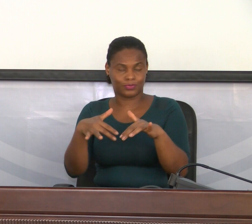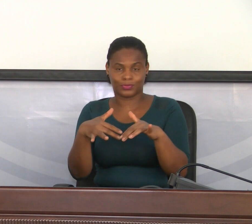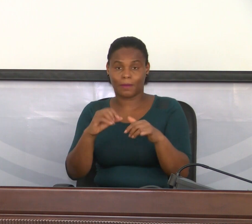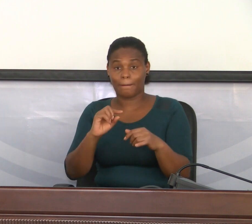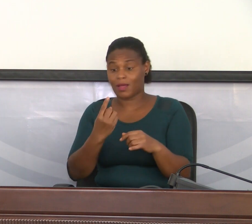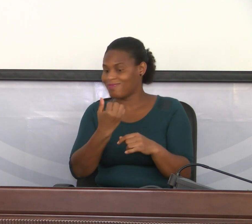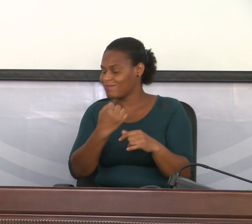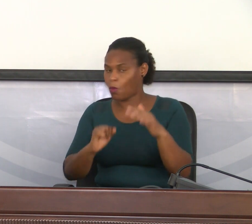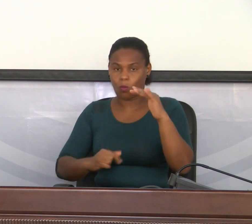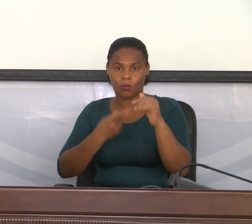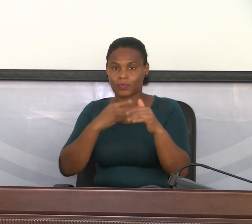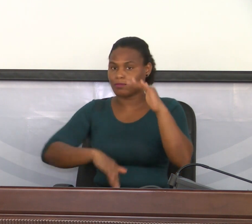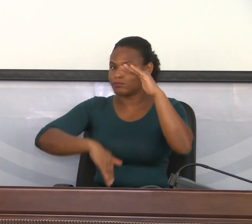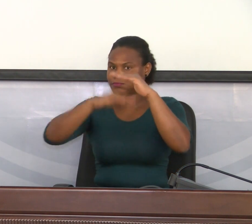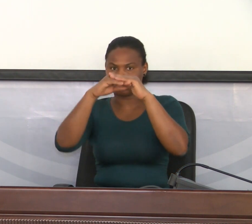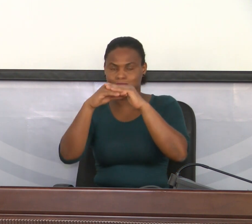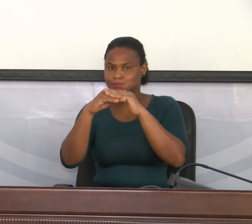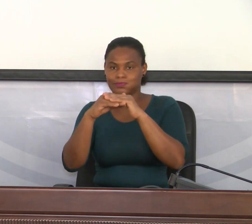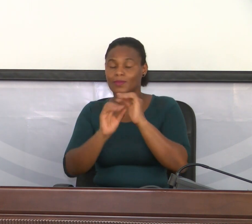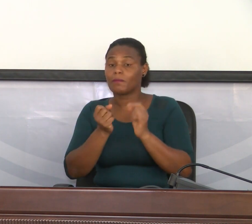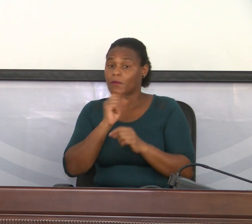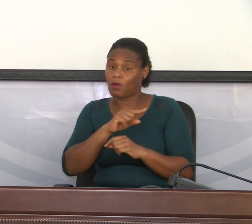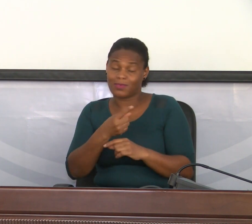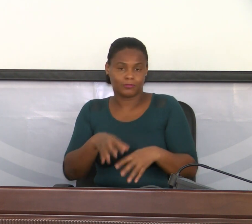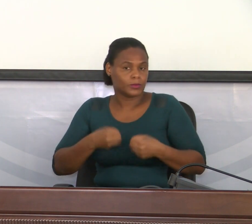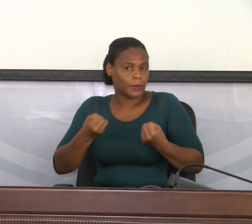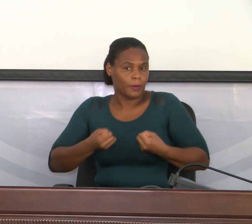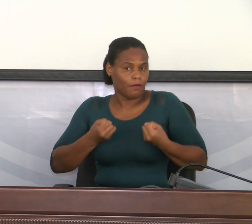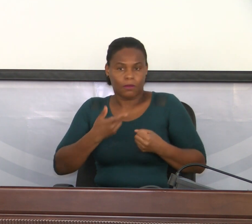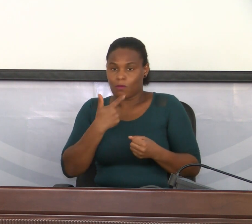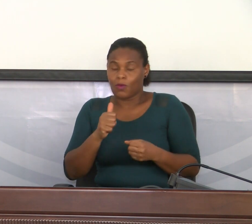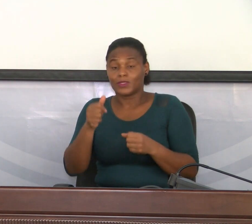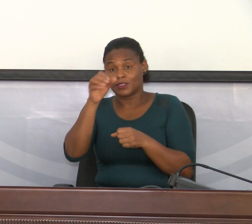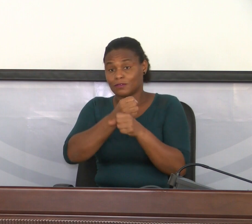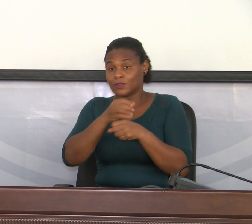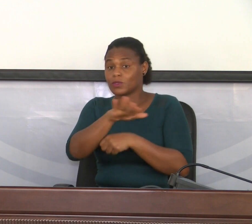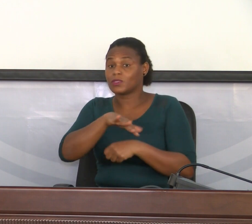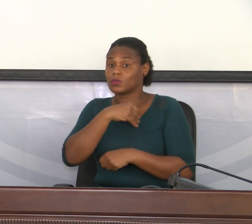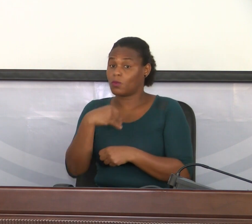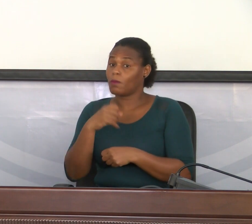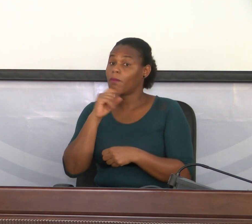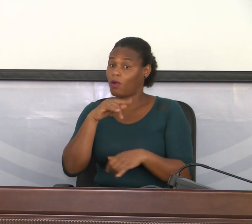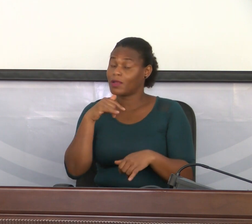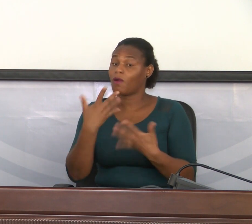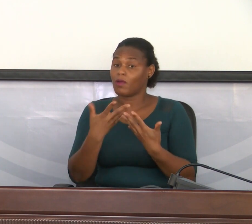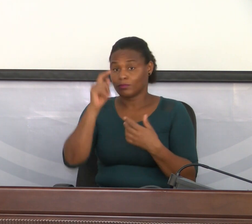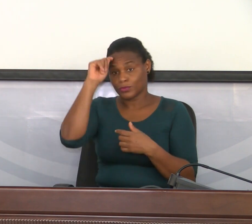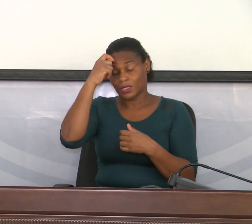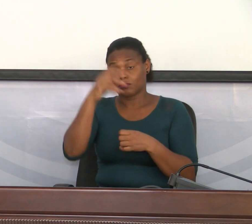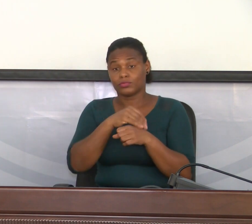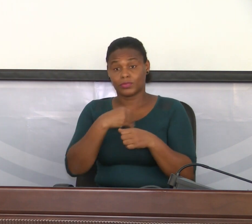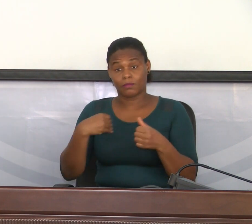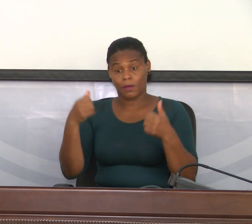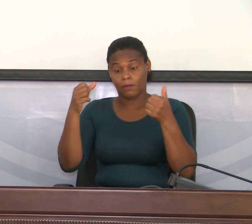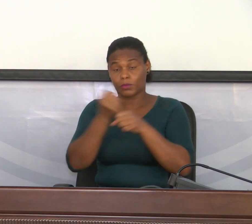picos que poderão ser insuportáveis pelo Serviço Nacional de Saúde e podem pôr em causa o normal funcionamento.